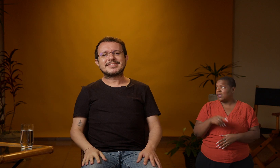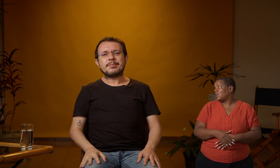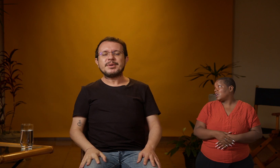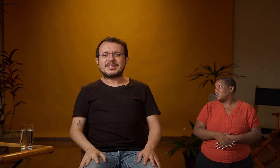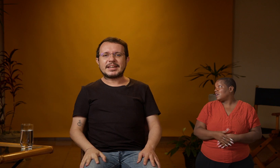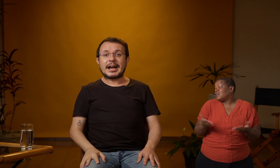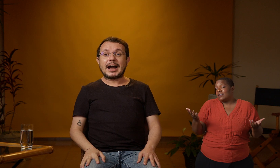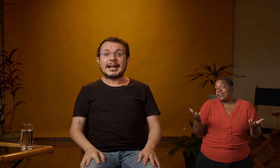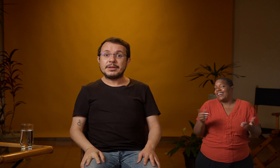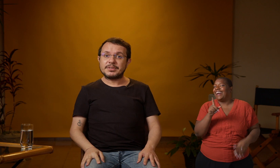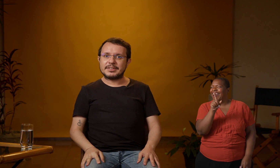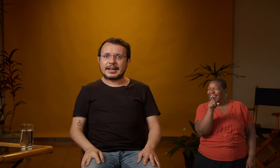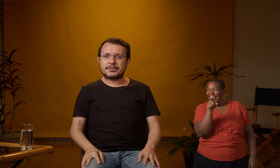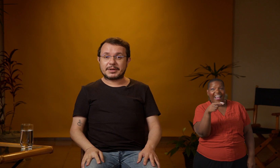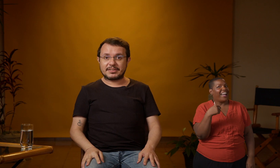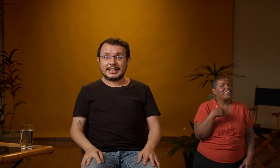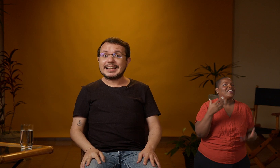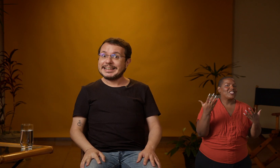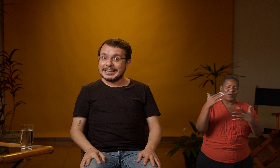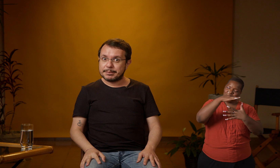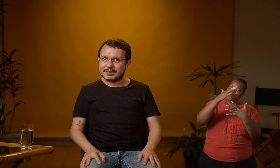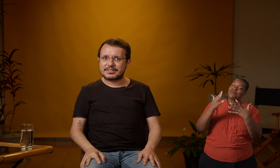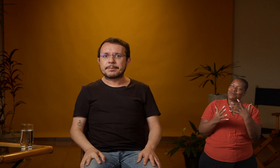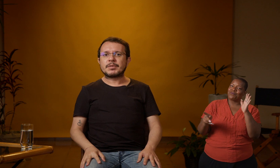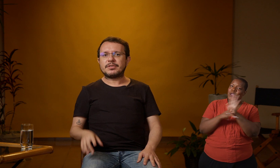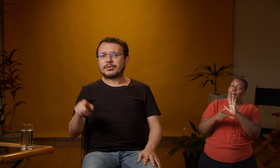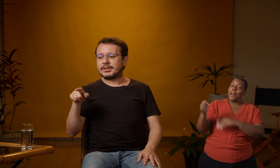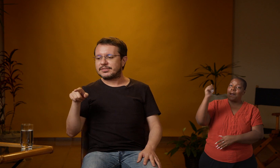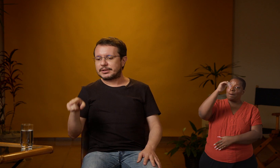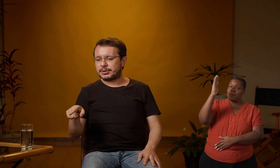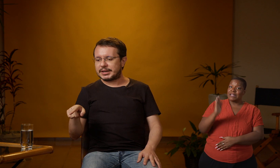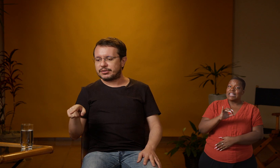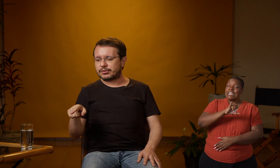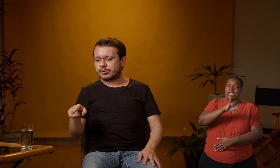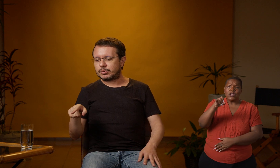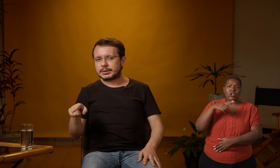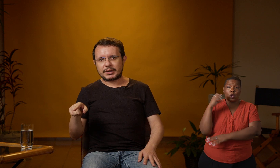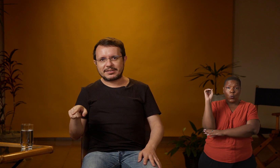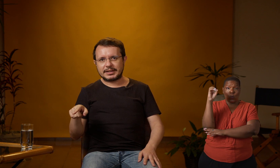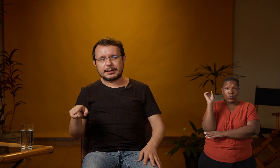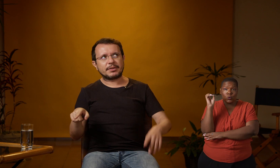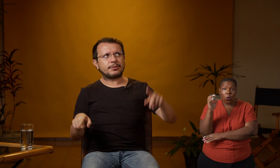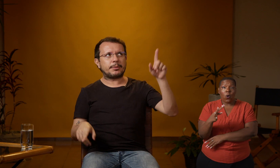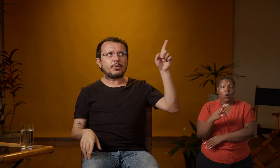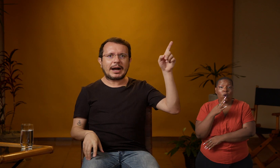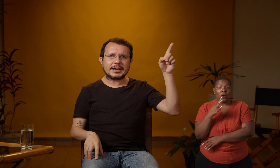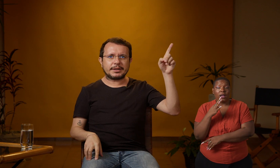Pois é, a língua de sinais brasileira, Libras, se você está no Rio Grande do Sul, conhece a Libras e for para o Acre,